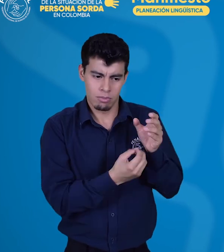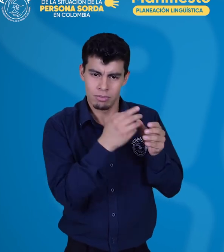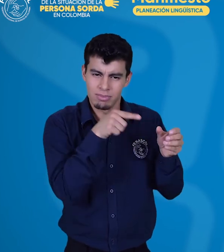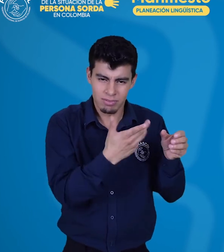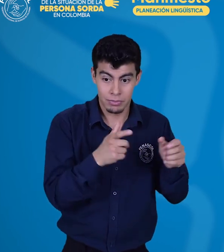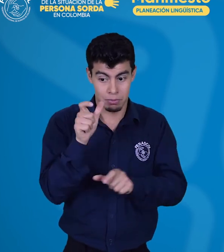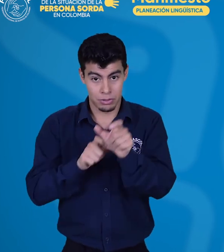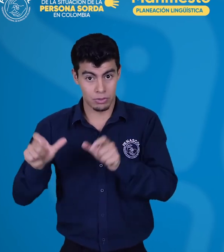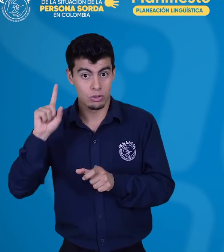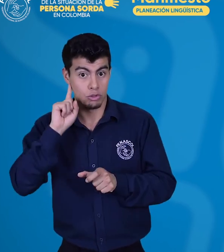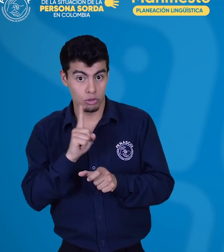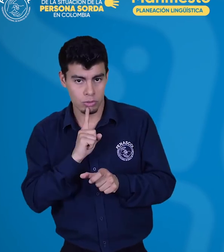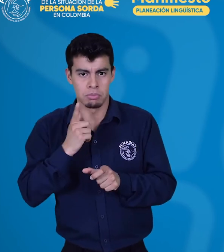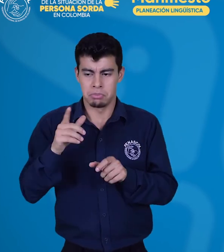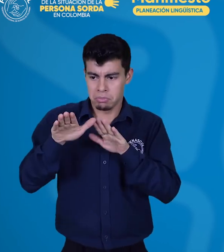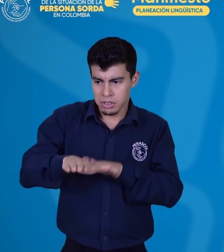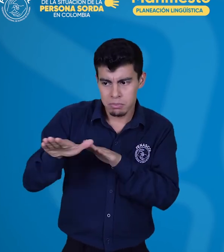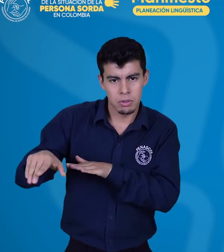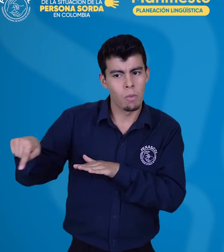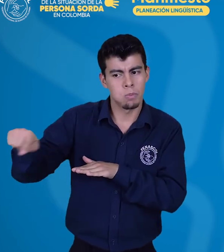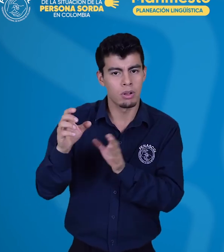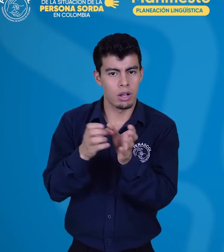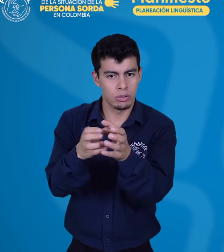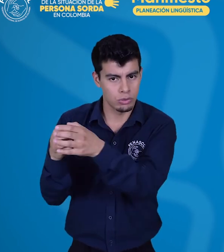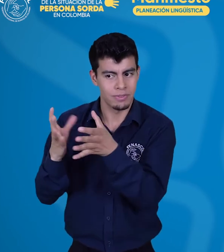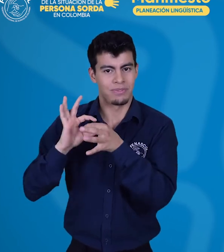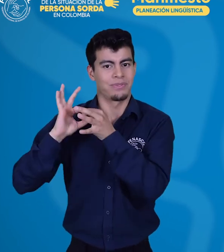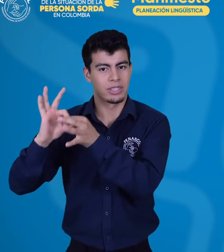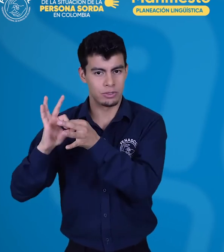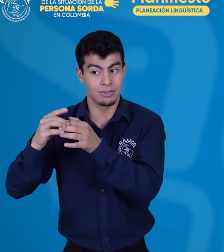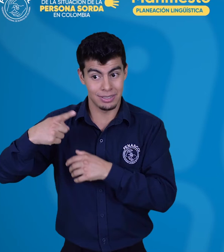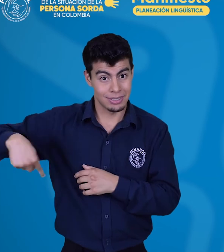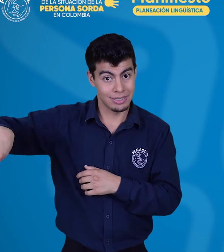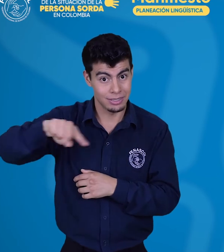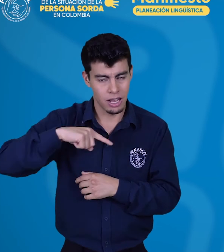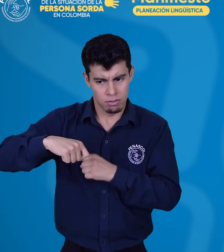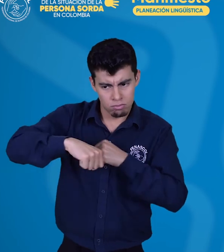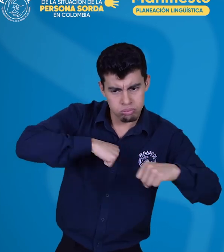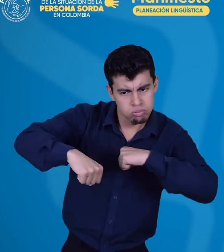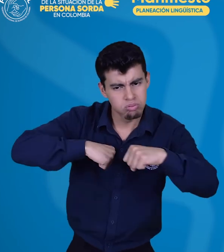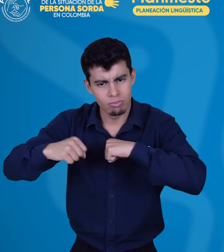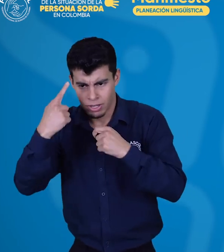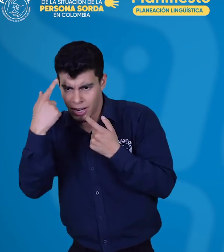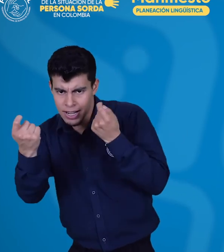representada por sus asociaciones y FENASCOL, deben crear estrategias y acciones de